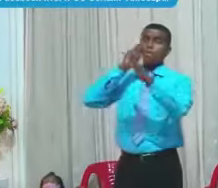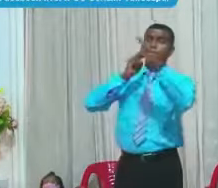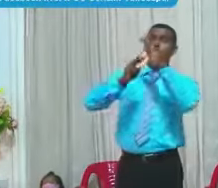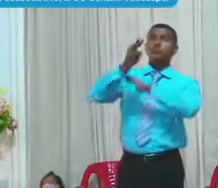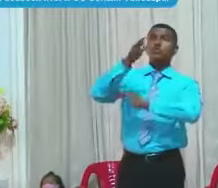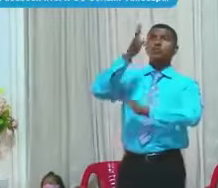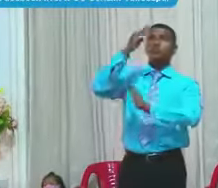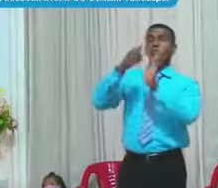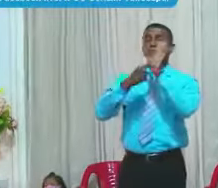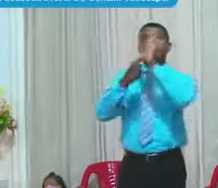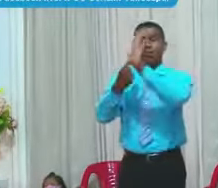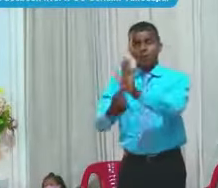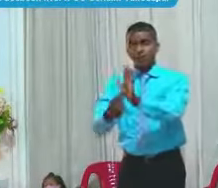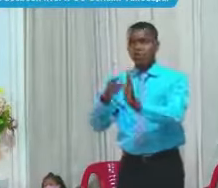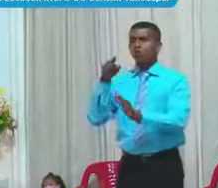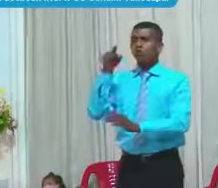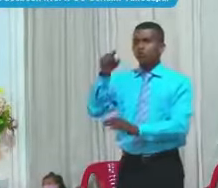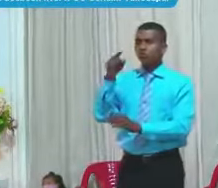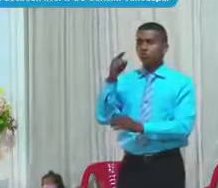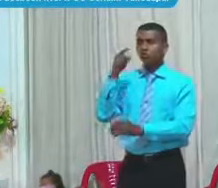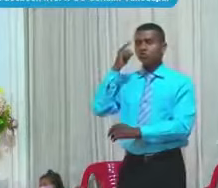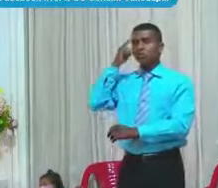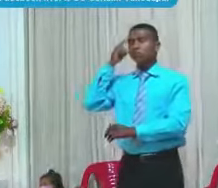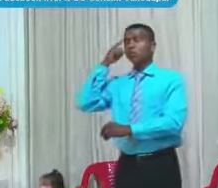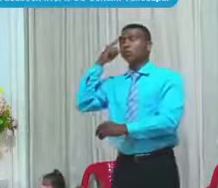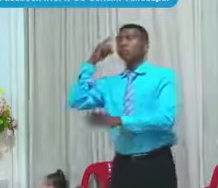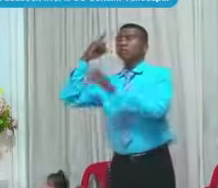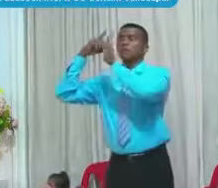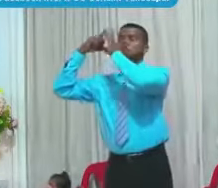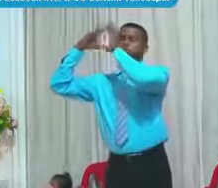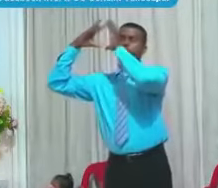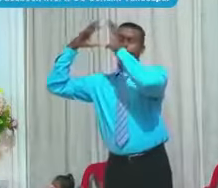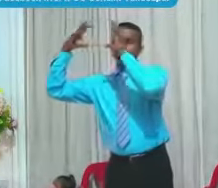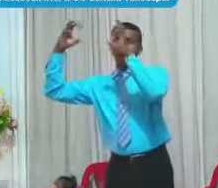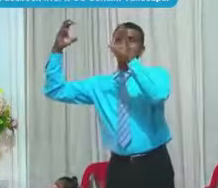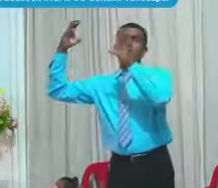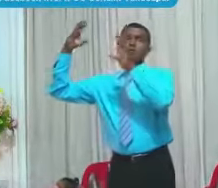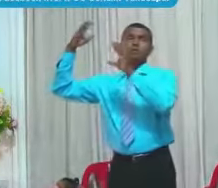Sufre de insonio Entonces Dios Le habla A la conciencia